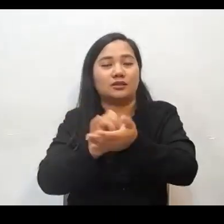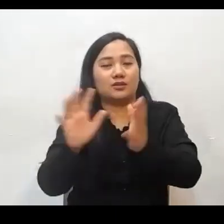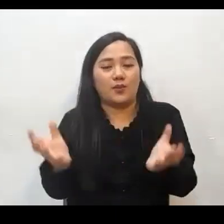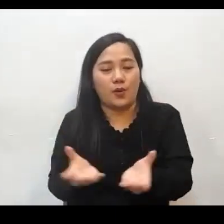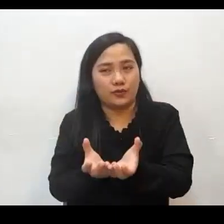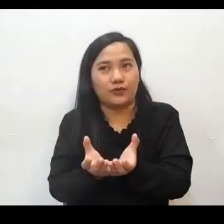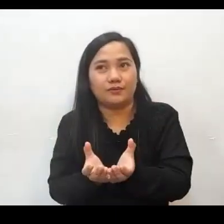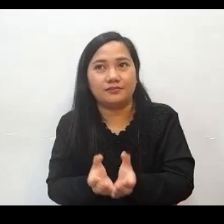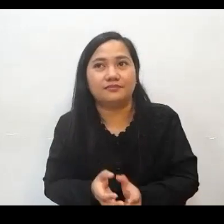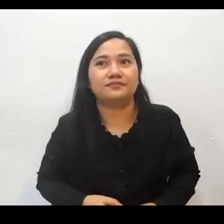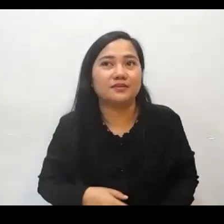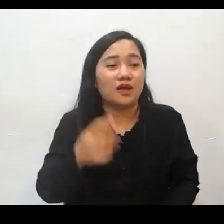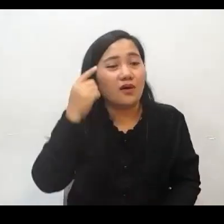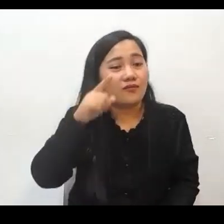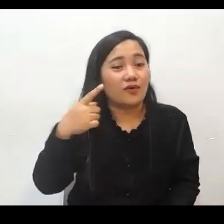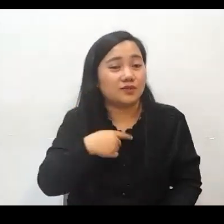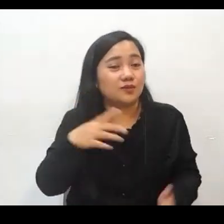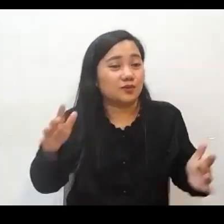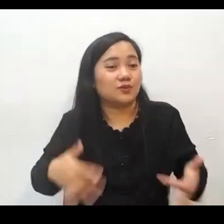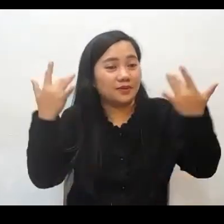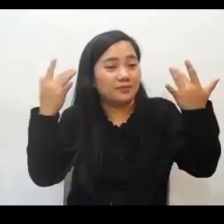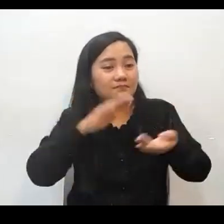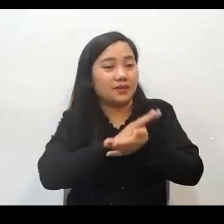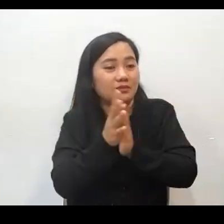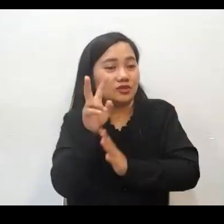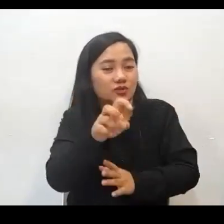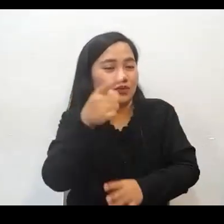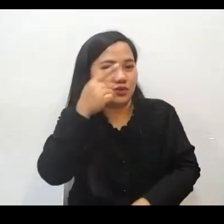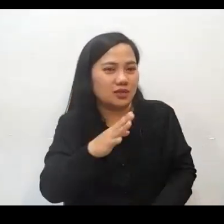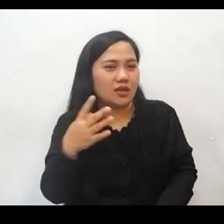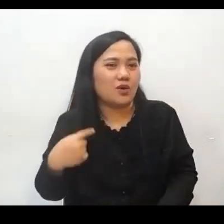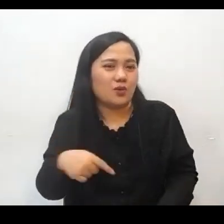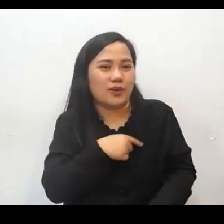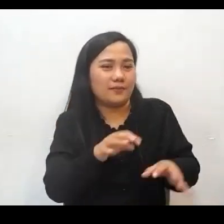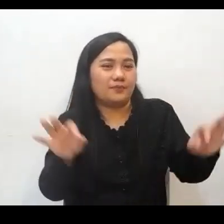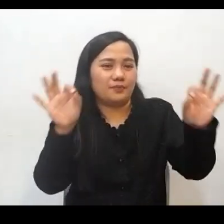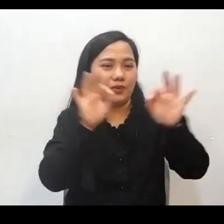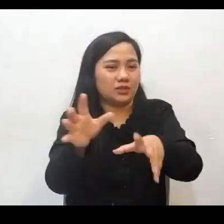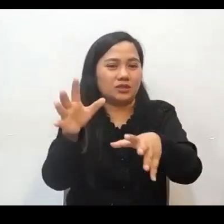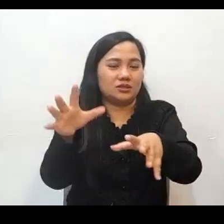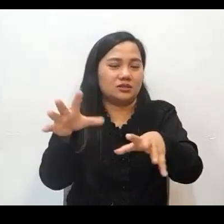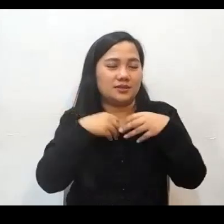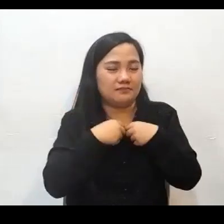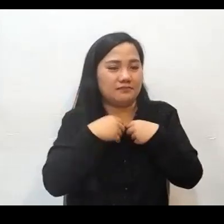kaya upang tayo ay mabuhay bilang saksi ng Diyos kinakailangan muna natin tumanggap ng liwanag mula sa Diyos